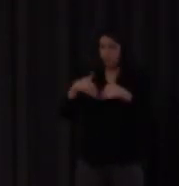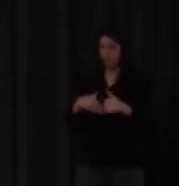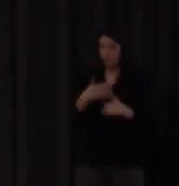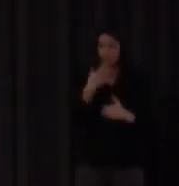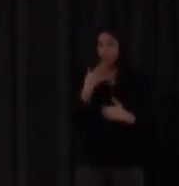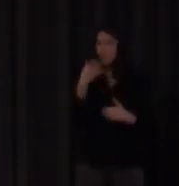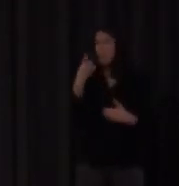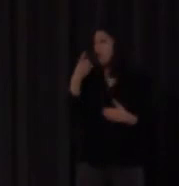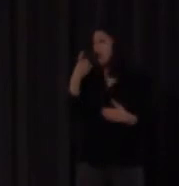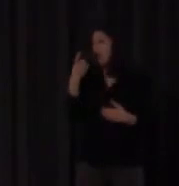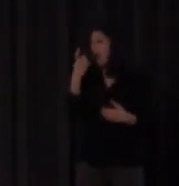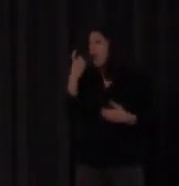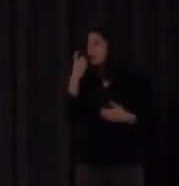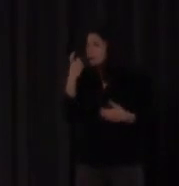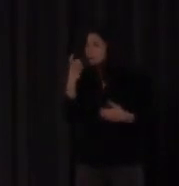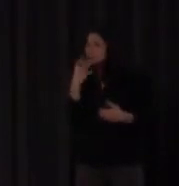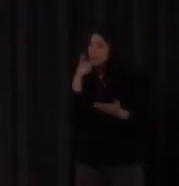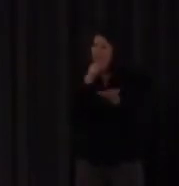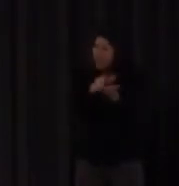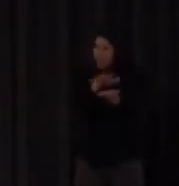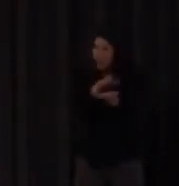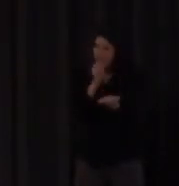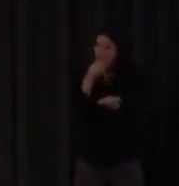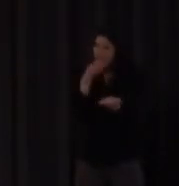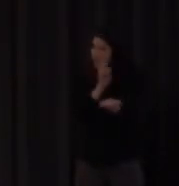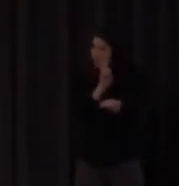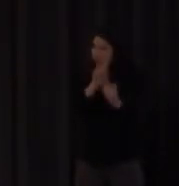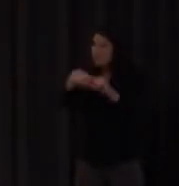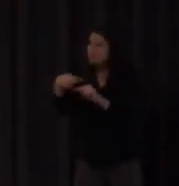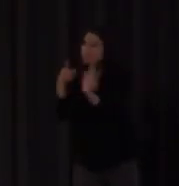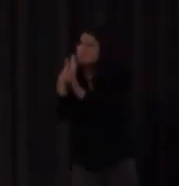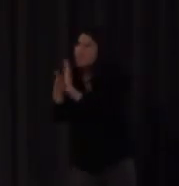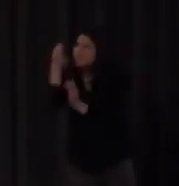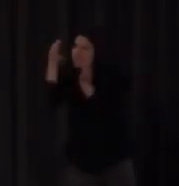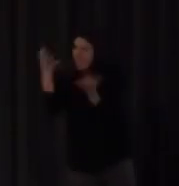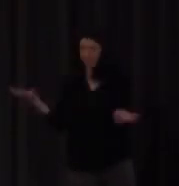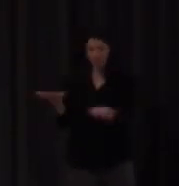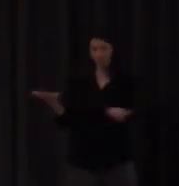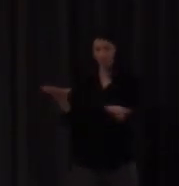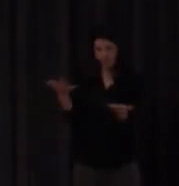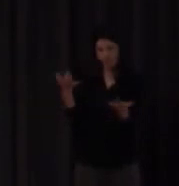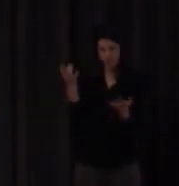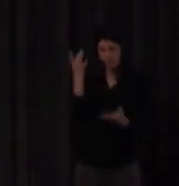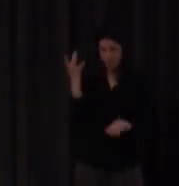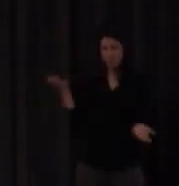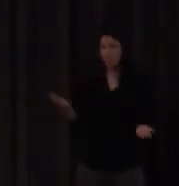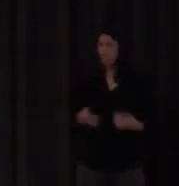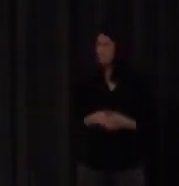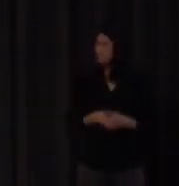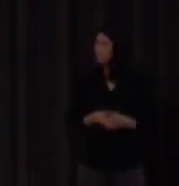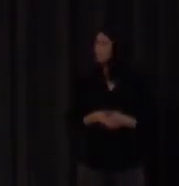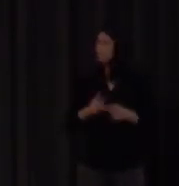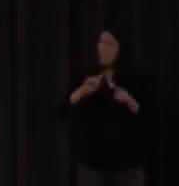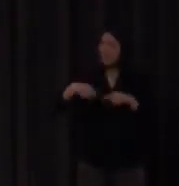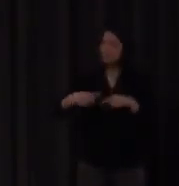alumno que no entiende bien una lengua ¿cómo se le va a poder explicar esta otra cuestión? luego hablaremos también de la